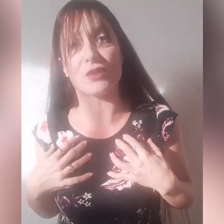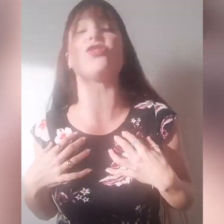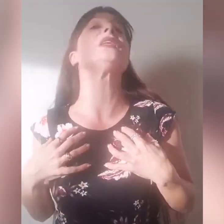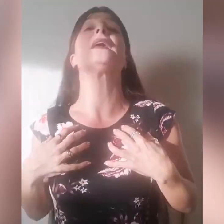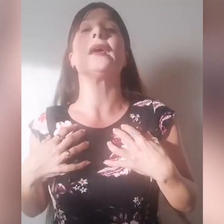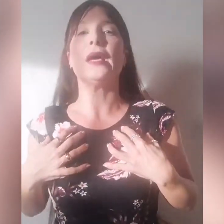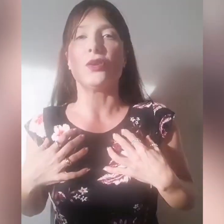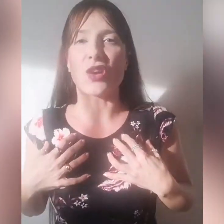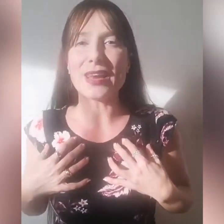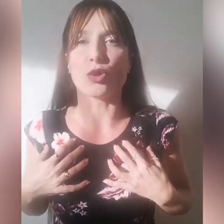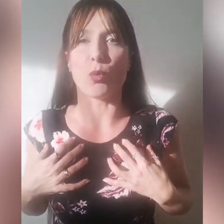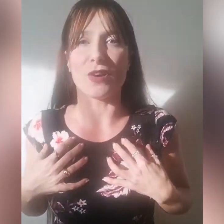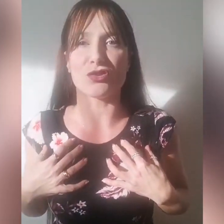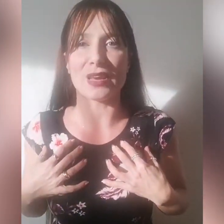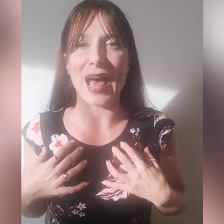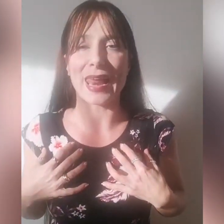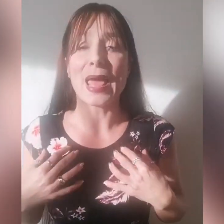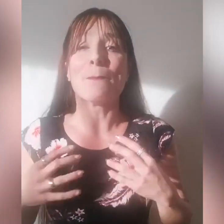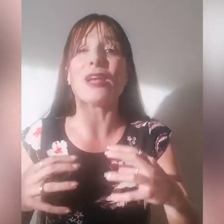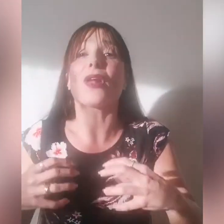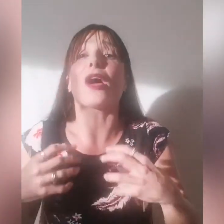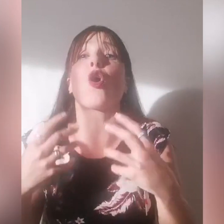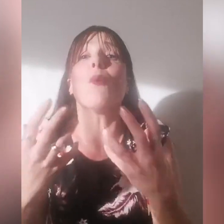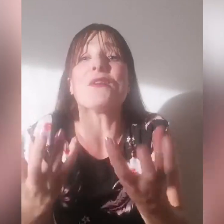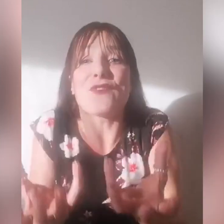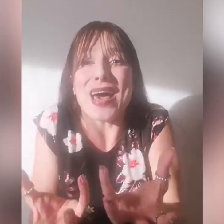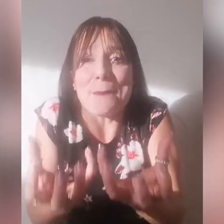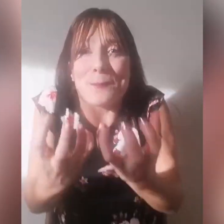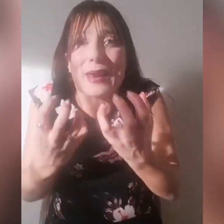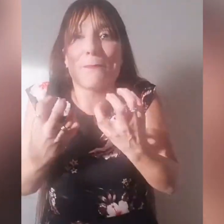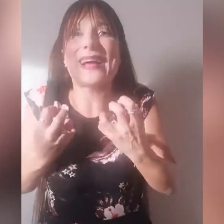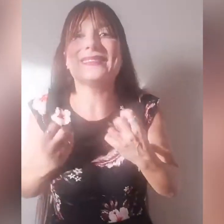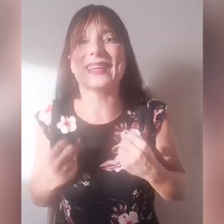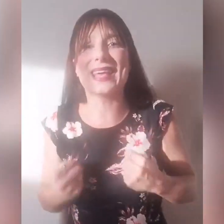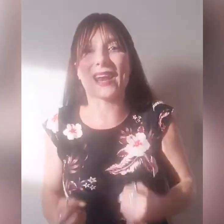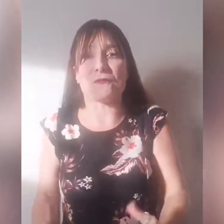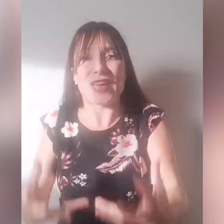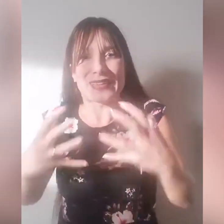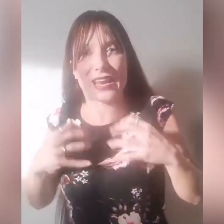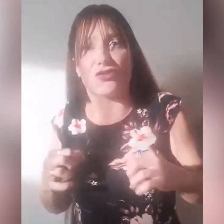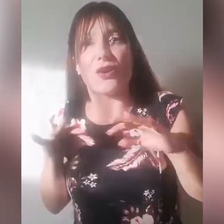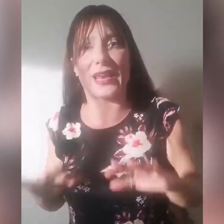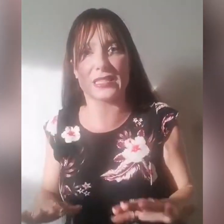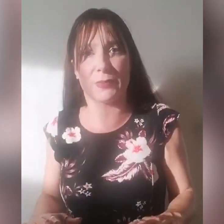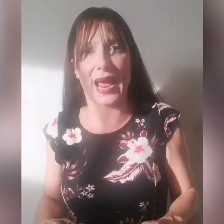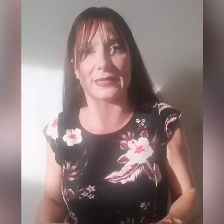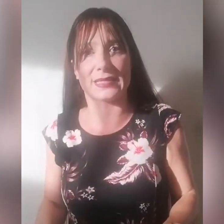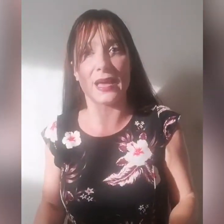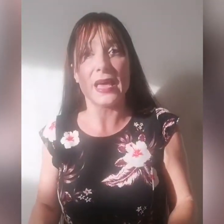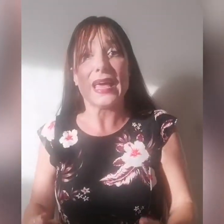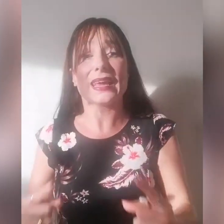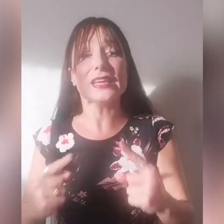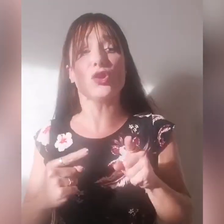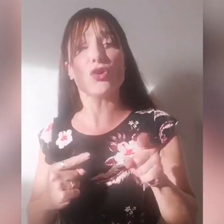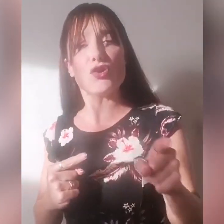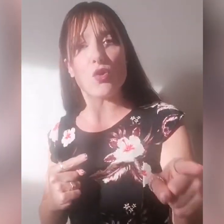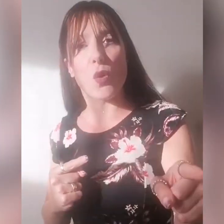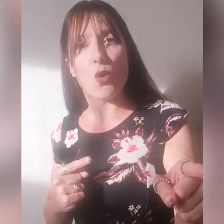vacilli, certo può vacillare, allora come fare per mantenere la fede, la gioia, la speranza, ritorno in quel